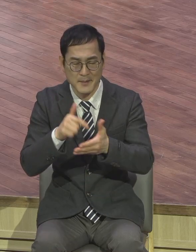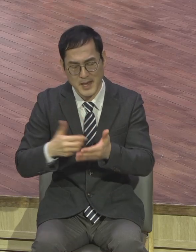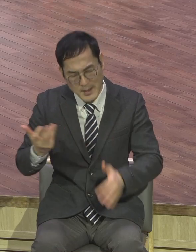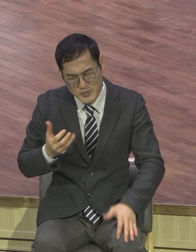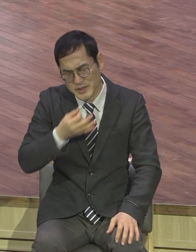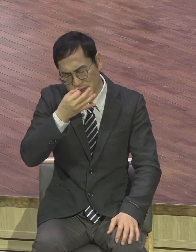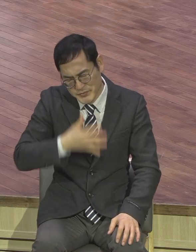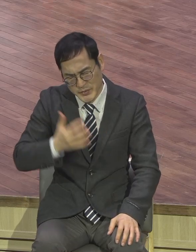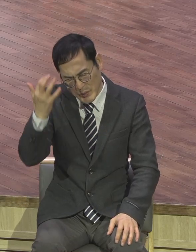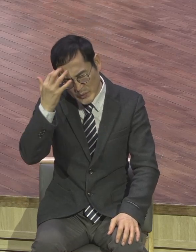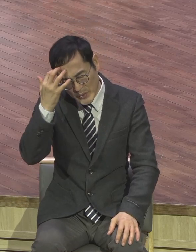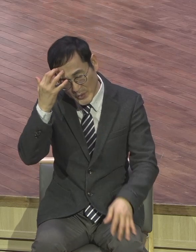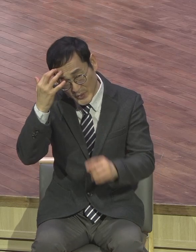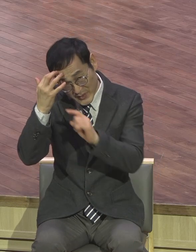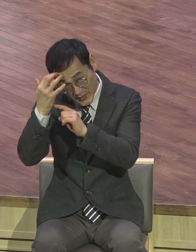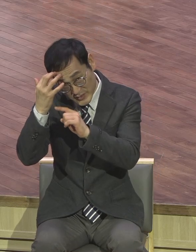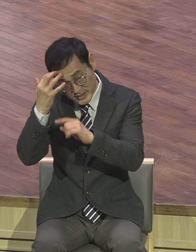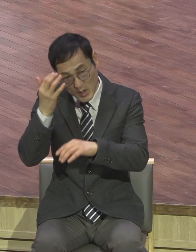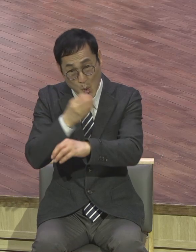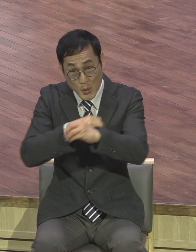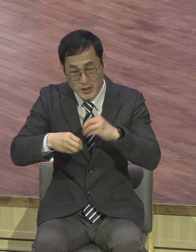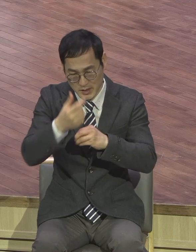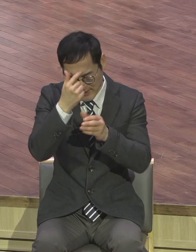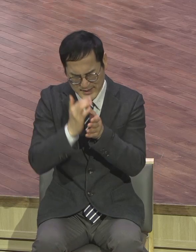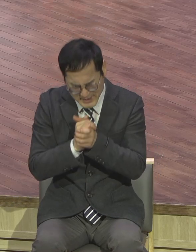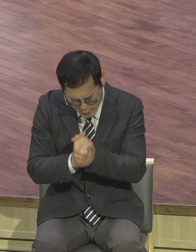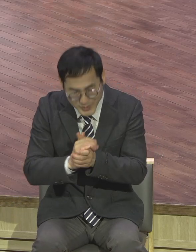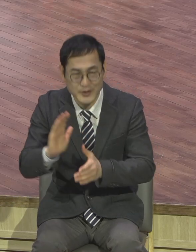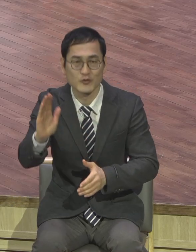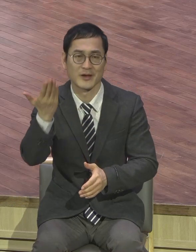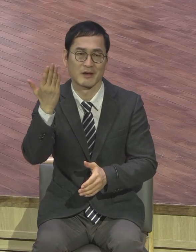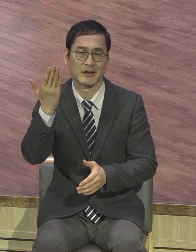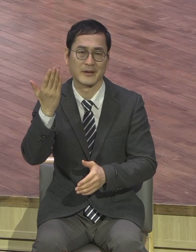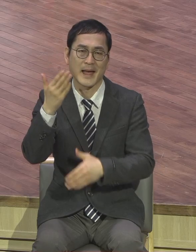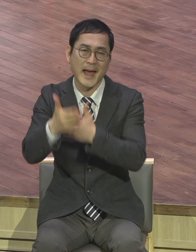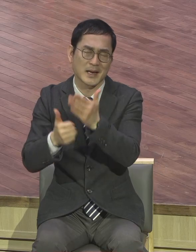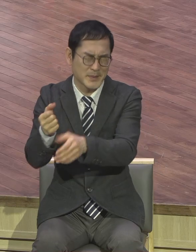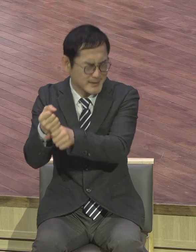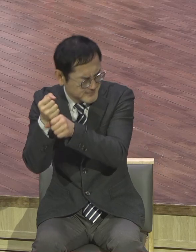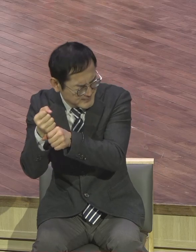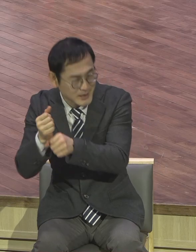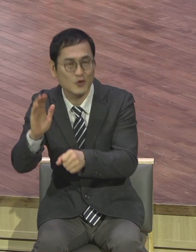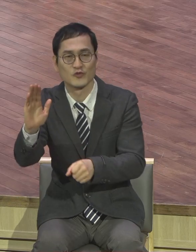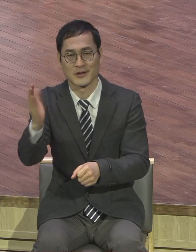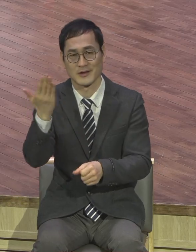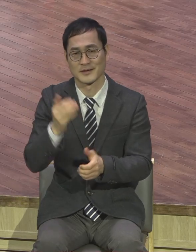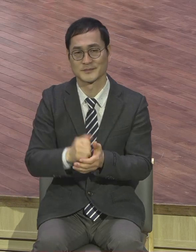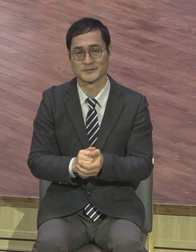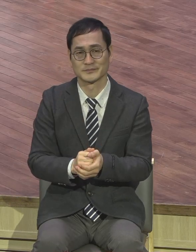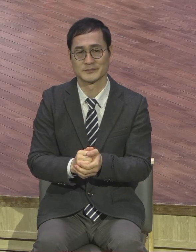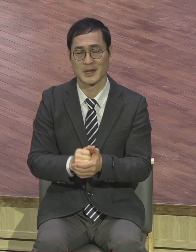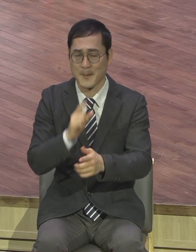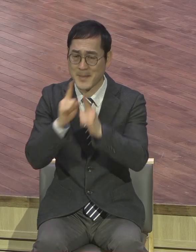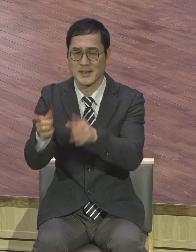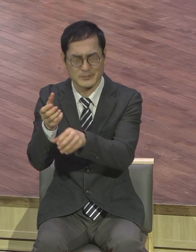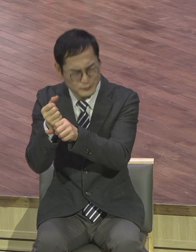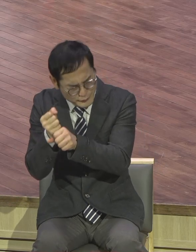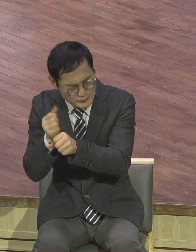여러분이 영적으로 깨워서 기도할 수밖에 없고 하나님 앞에 매달릴 수밖에 없고 말씀 잡을 수밖에 없고 깨울 수밖에